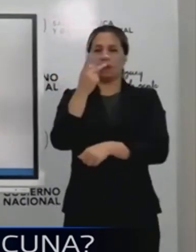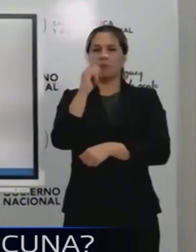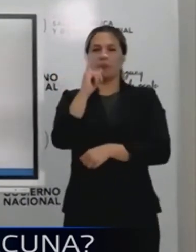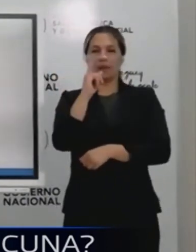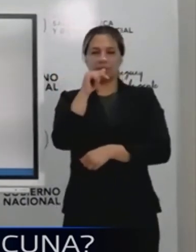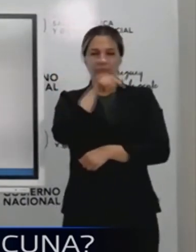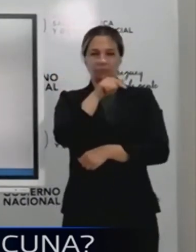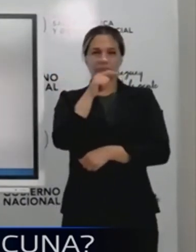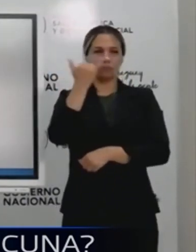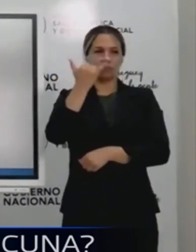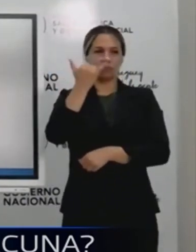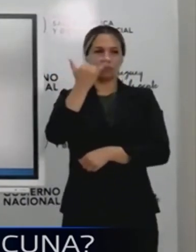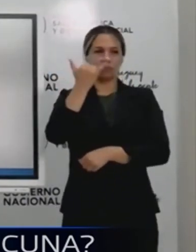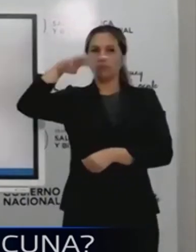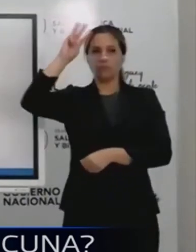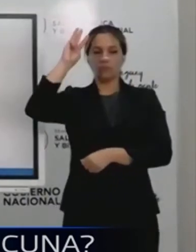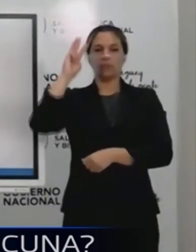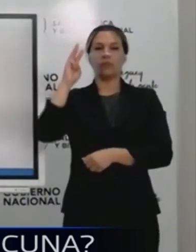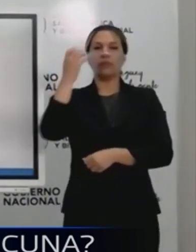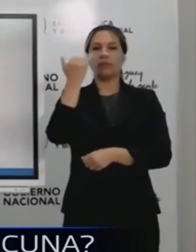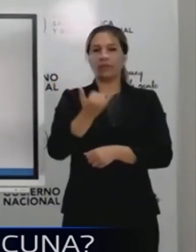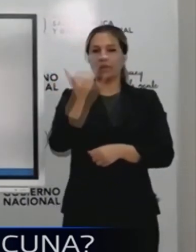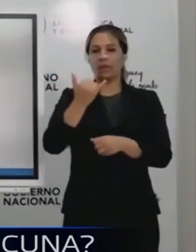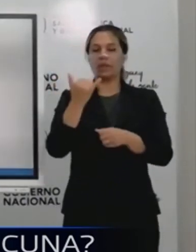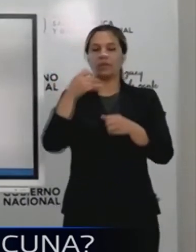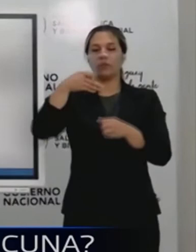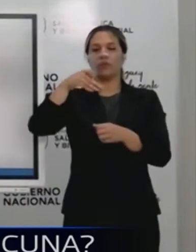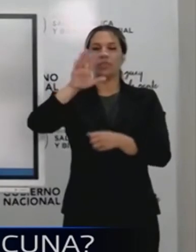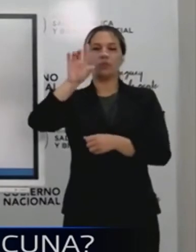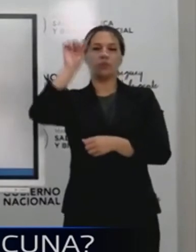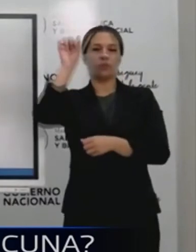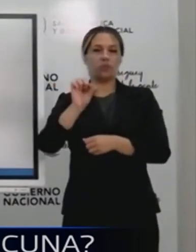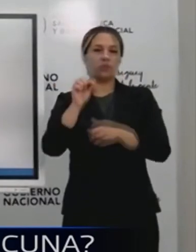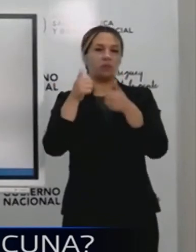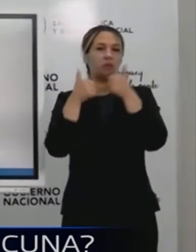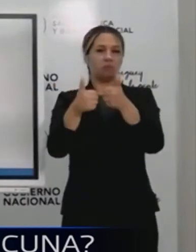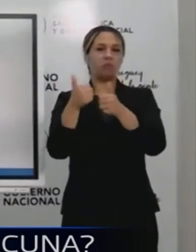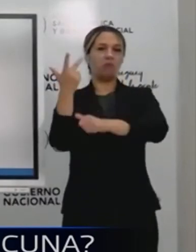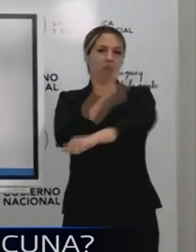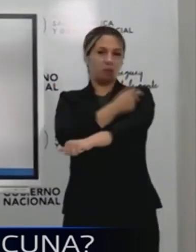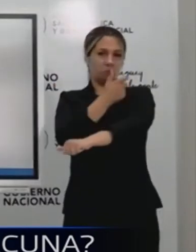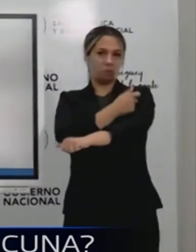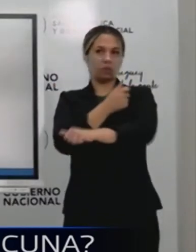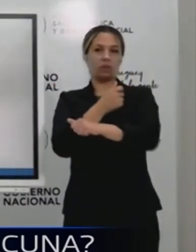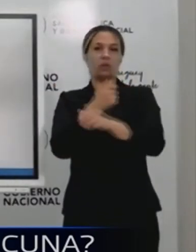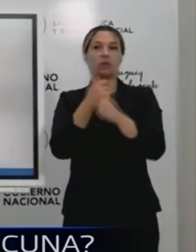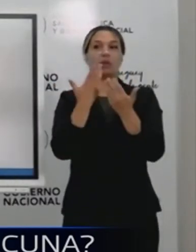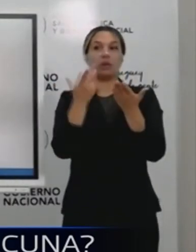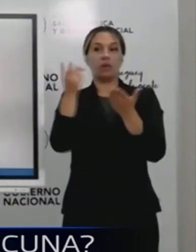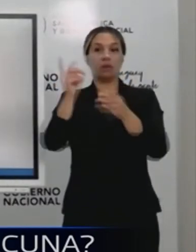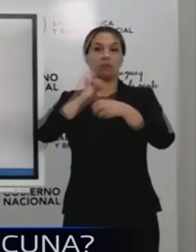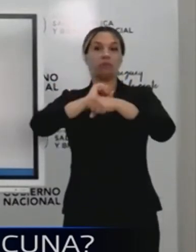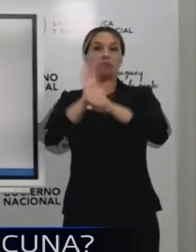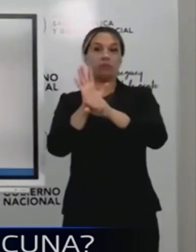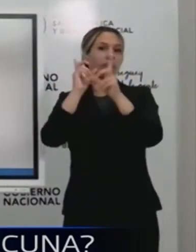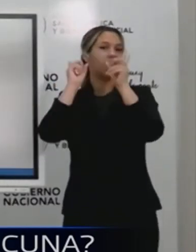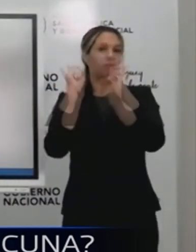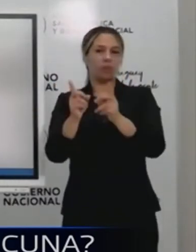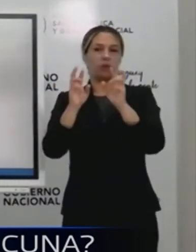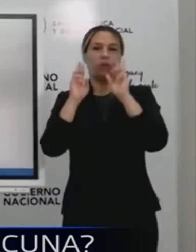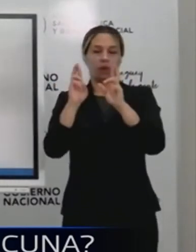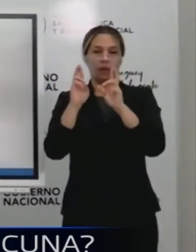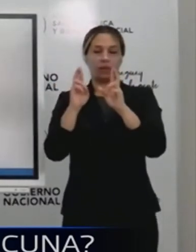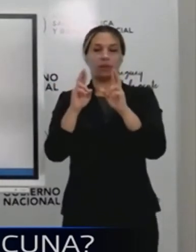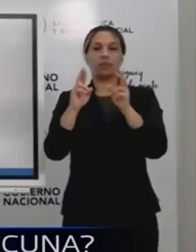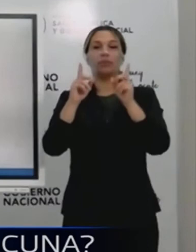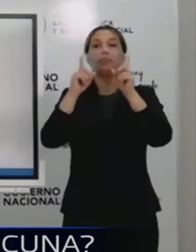la gran mayoría, tiene este rendimiento, más del 95%. Sería ideal que también la tenga la vacuna para el coronavirus. Que sean la